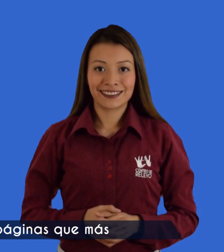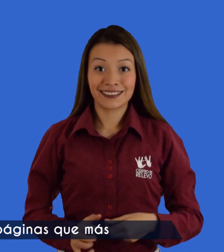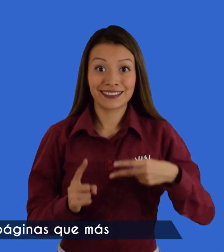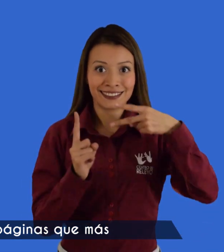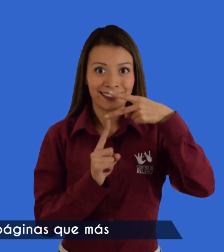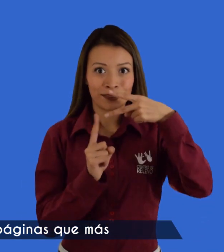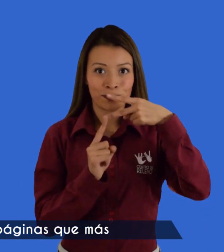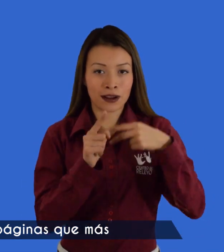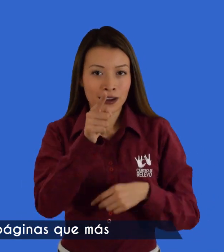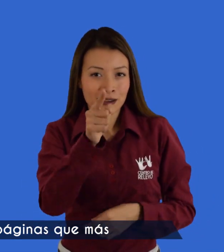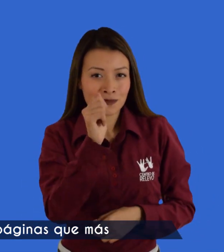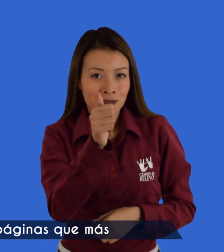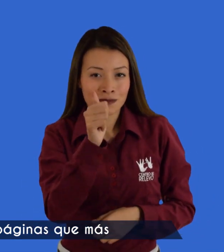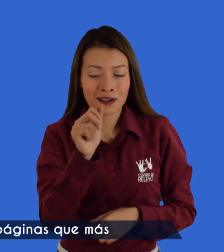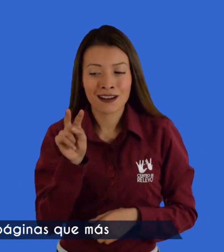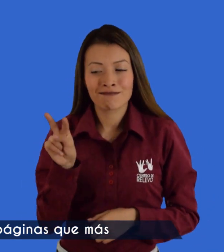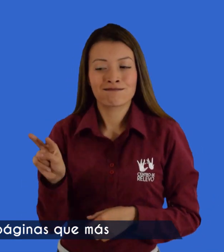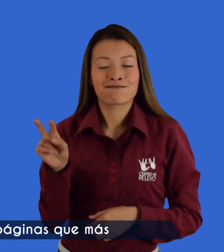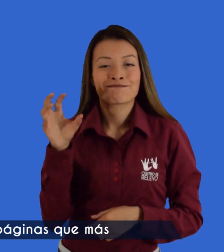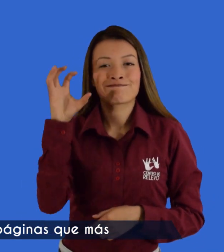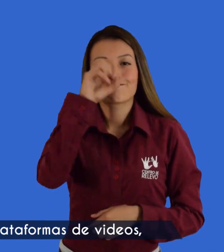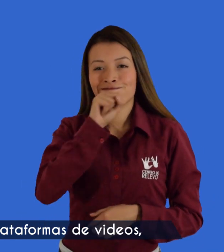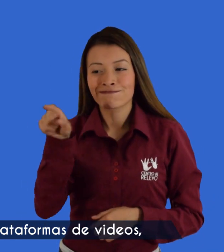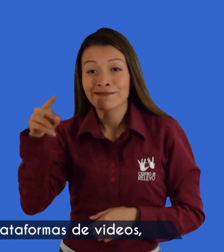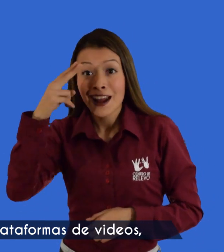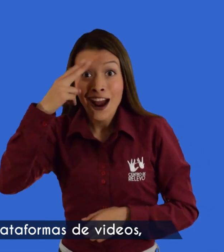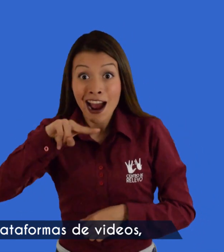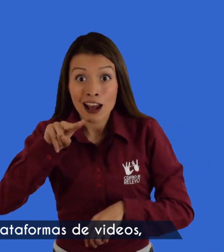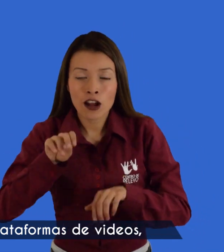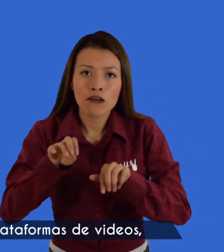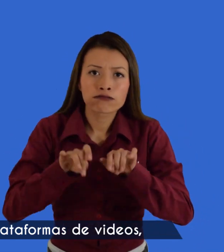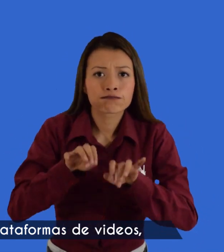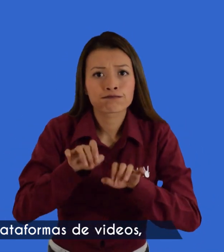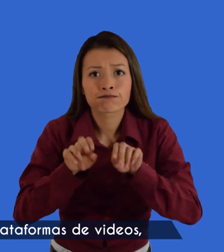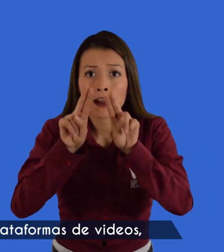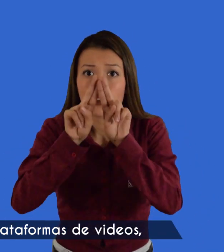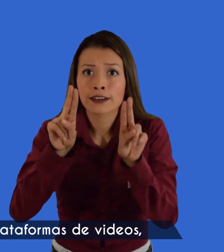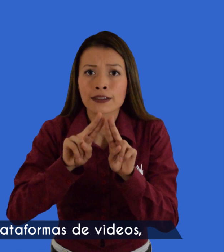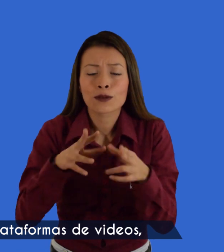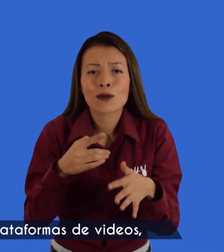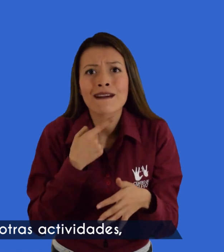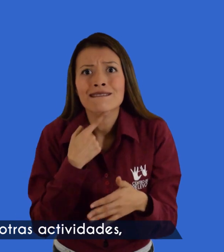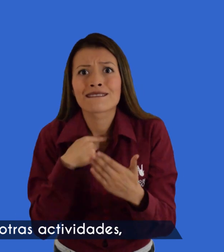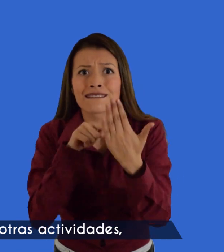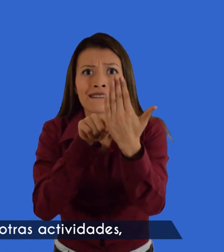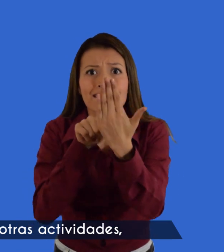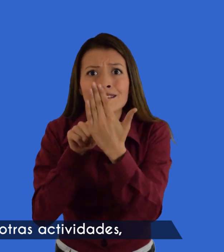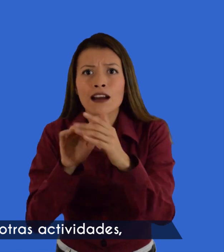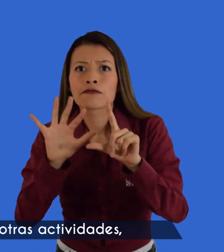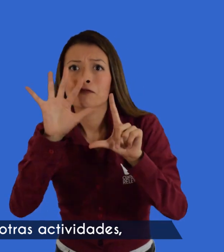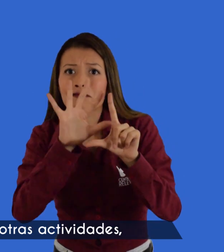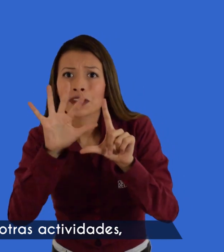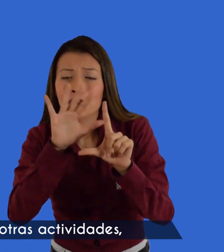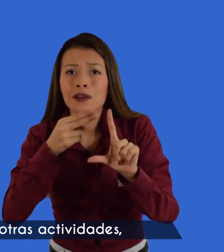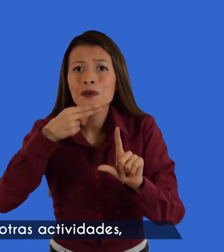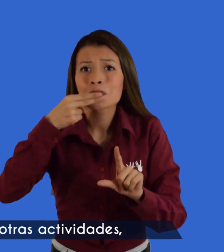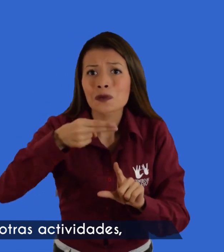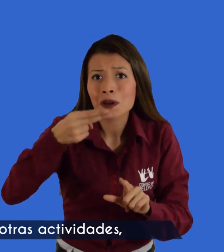Segundo, identifica las páginas que más les gustan, como plataformas de videos, cuentos, juegos